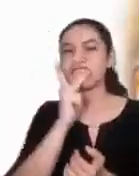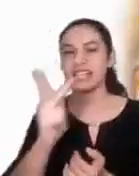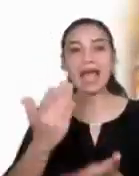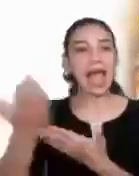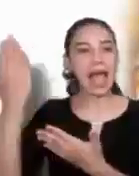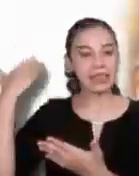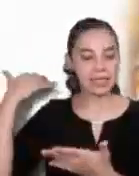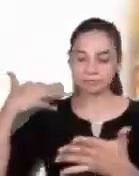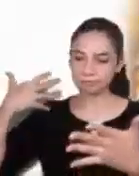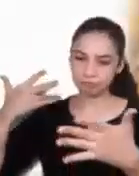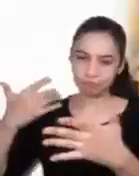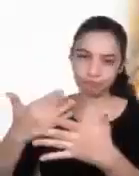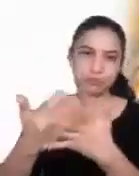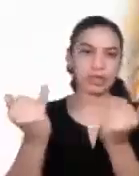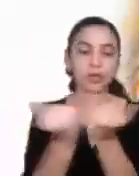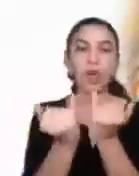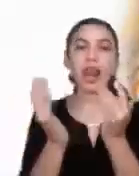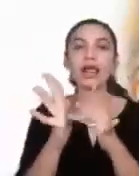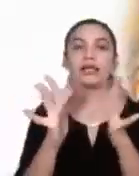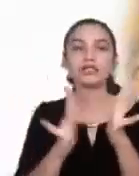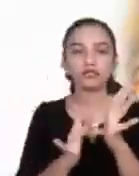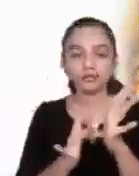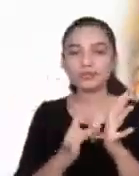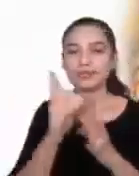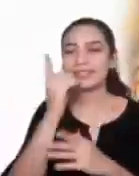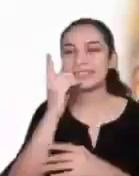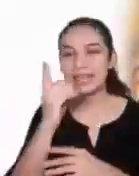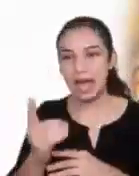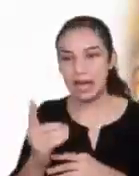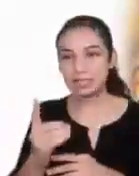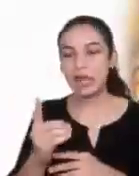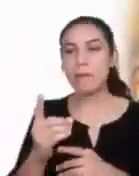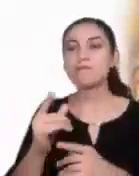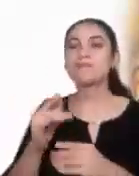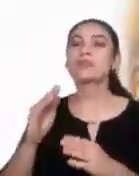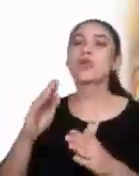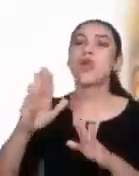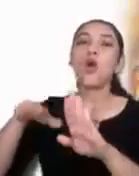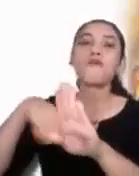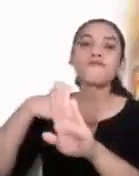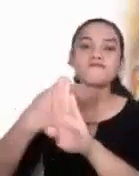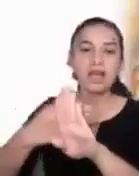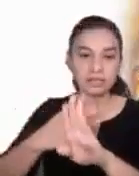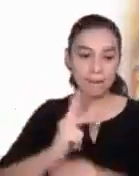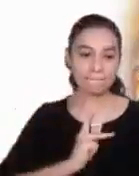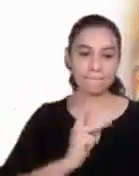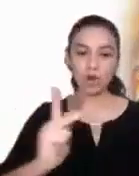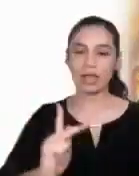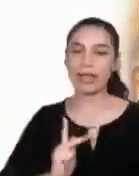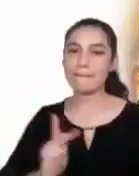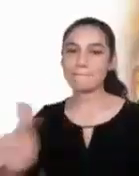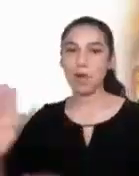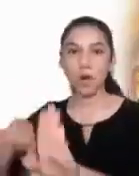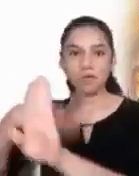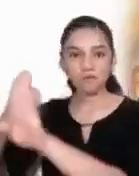anteriores, afirma que la ofensa en contra del ser humano es la que ofende a Dios.